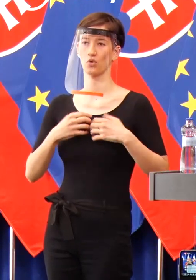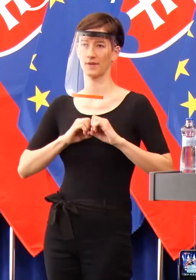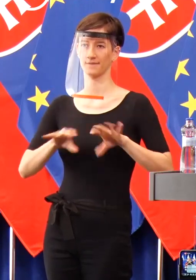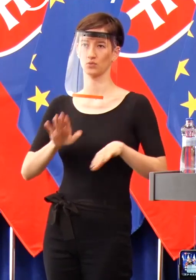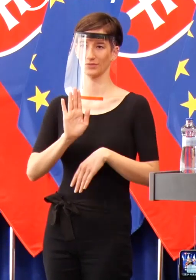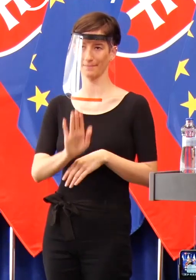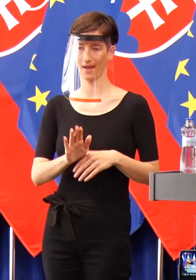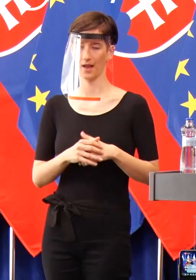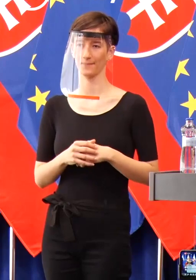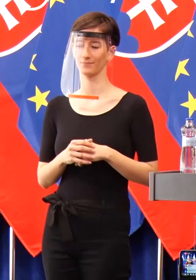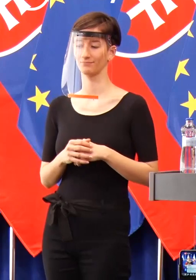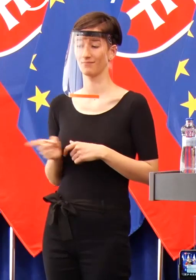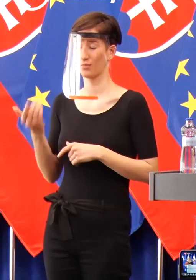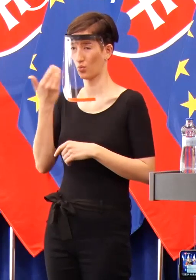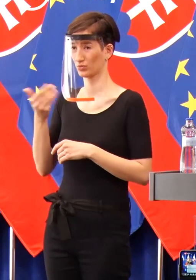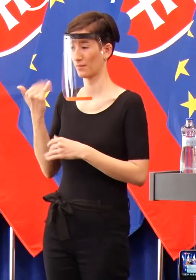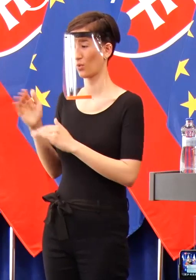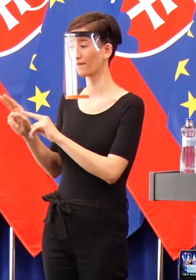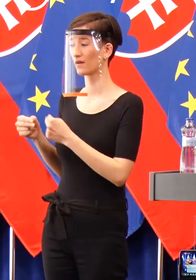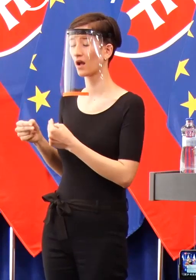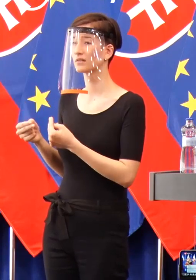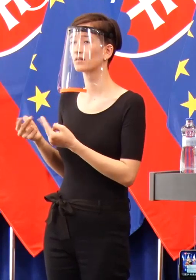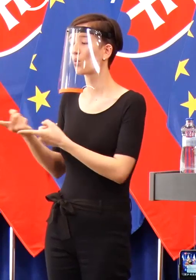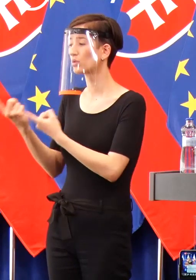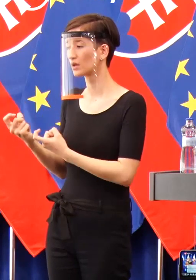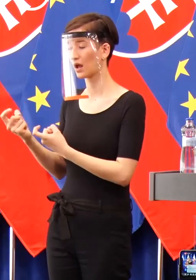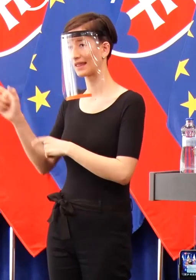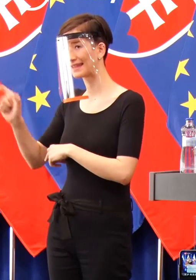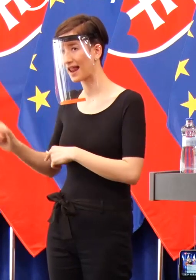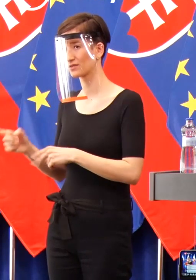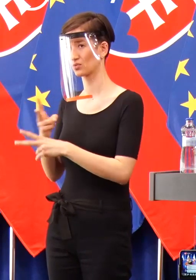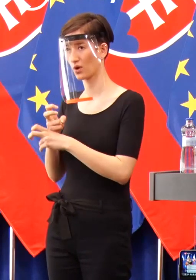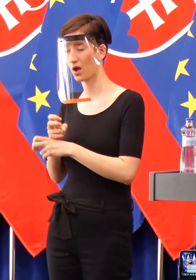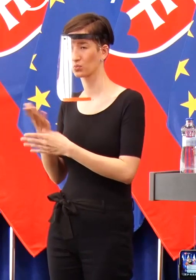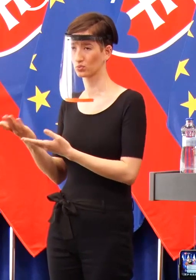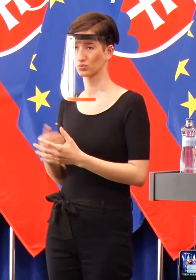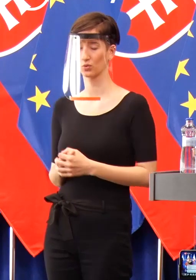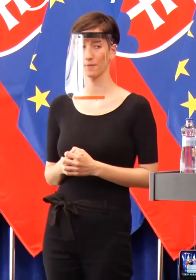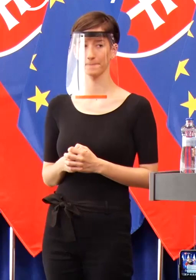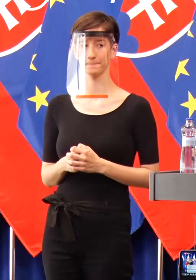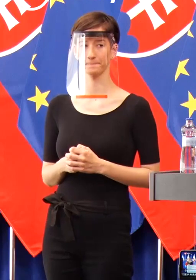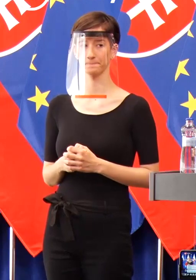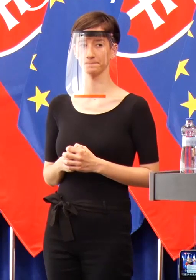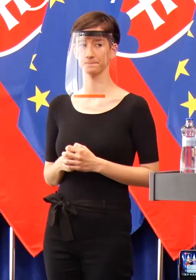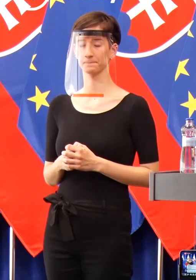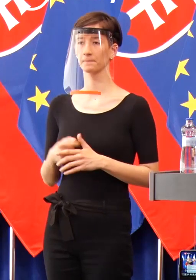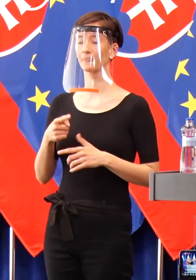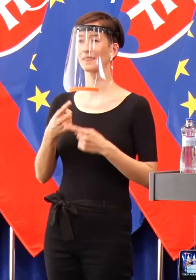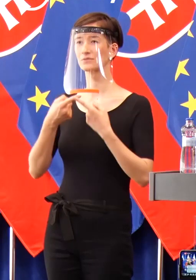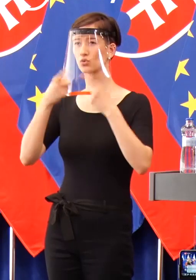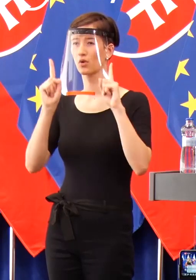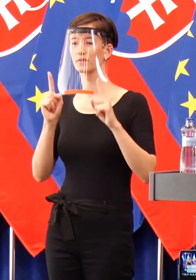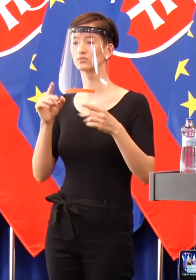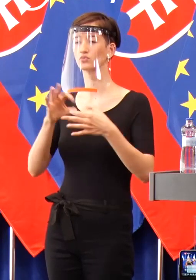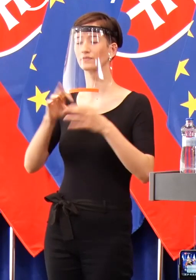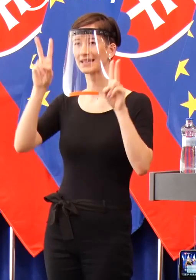Talianska, Rakúska a že tam je väčšia pravdepodobnosť, že sú pozitívni. Zatiaľ teda na Slovensku nemôžeme hovoriť o komunitnom šírení? Vždy